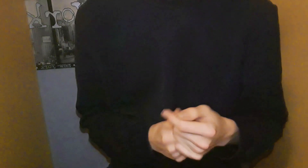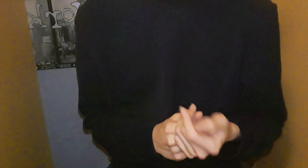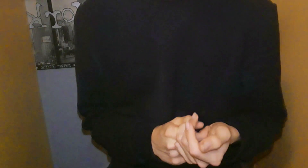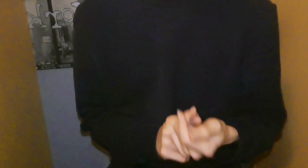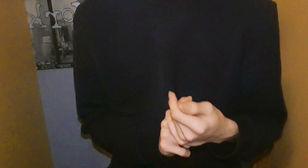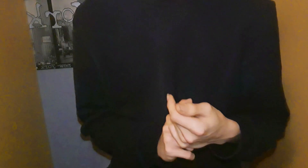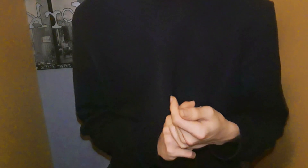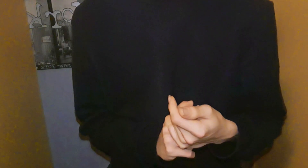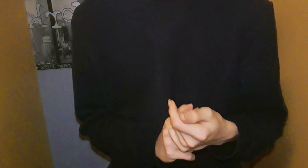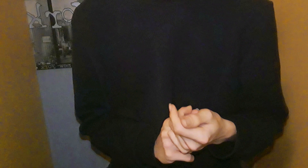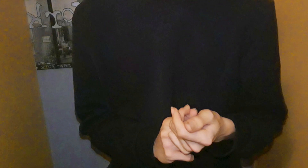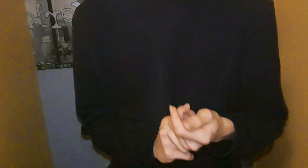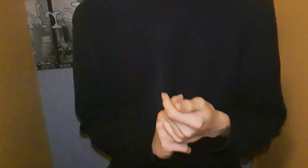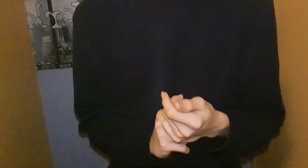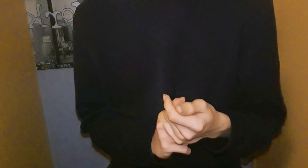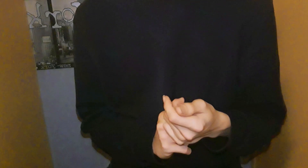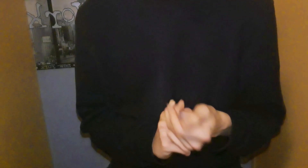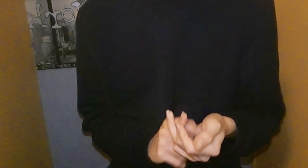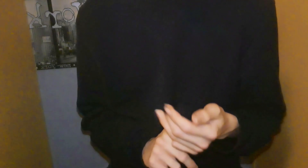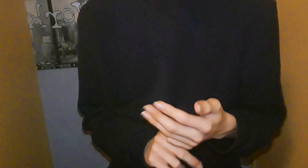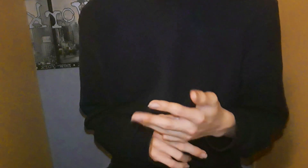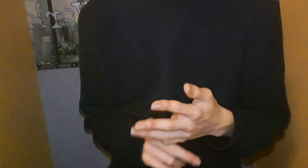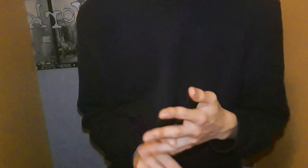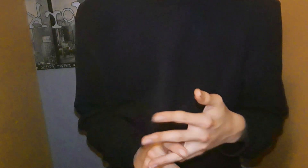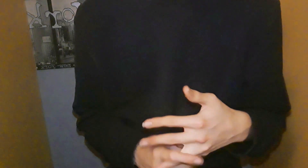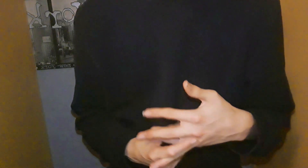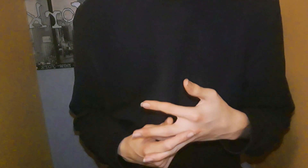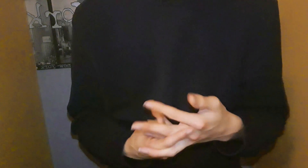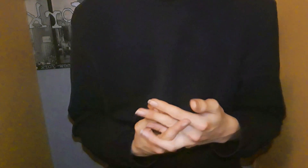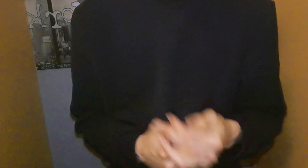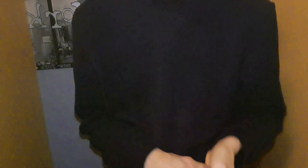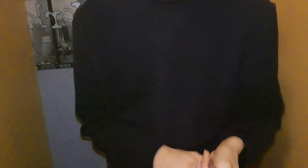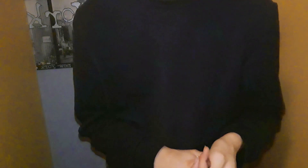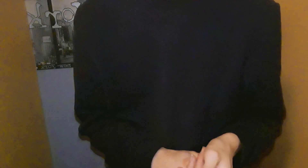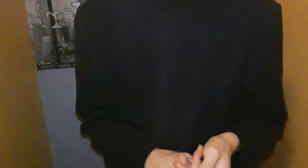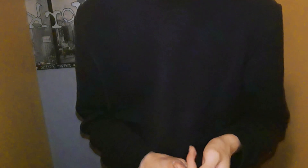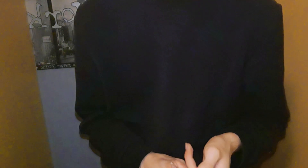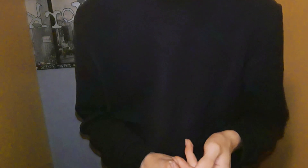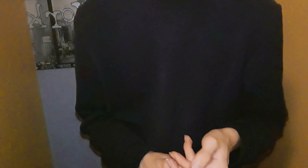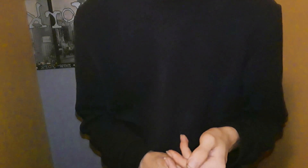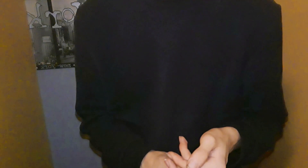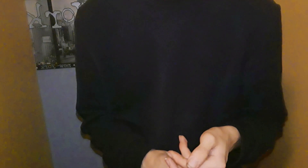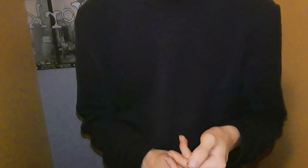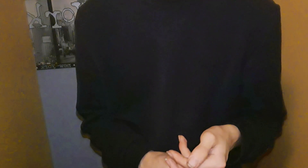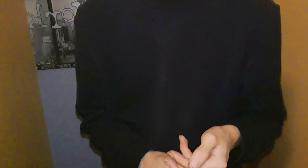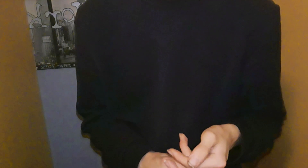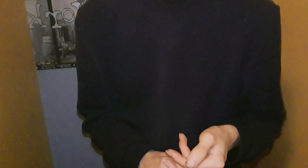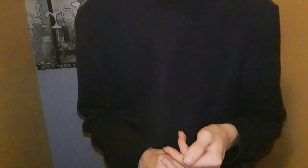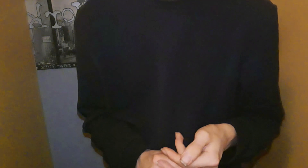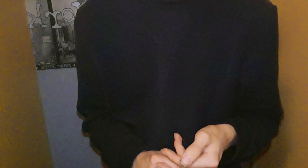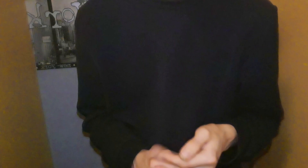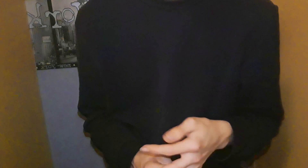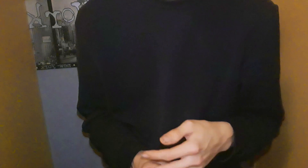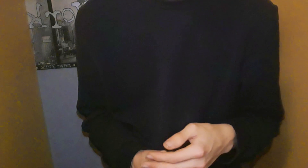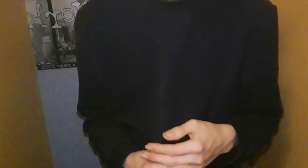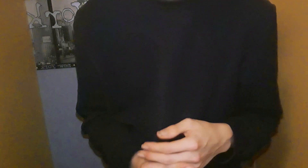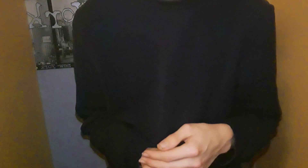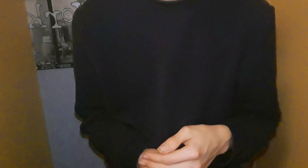Par exemple, le prof Qui a pu apprendre la matière Bah, il donne envie de l'apprendre Parce qu'évidemment Par exemple, j des matières Que j'aime bien cette année Que j'aimais pas la dernière Parce